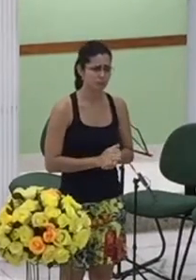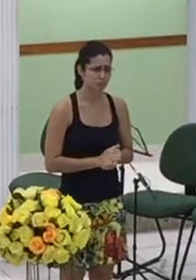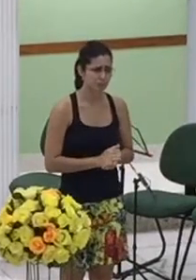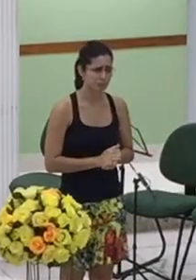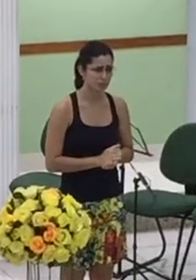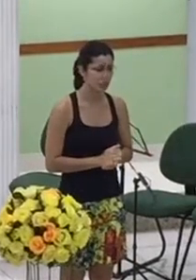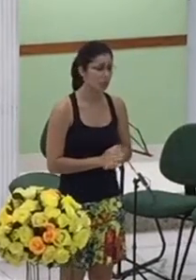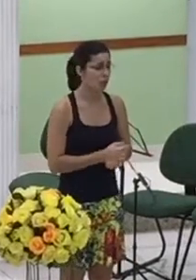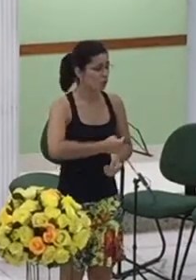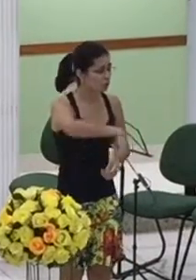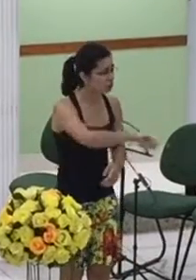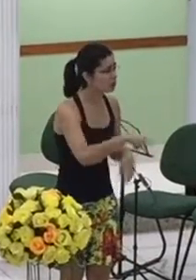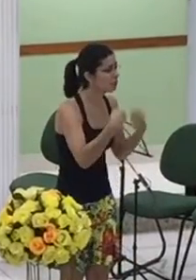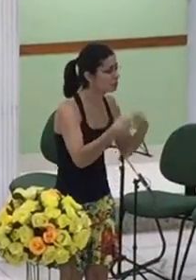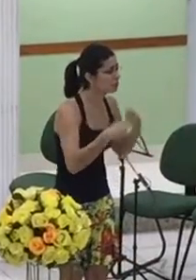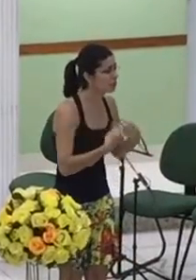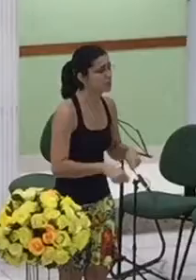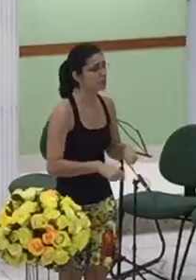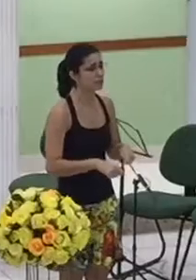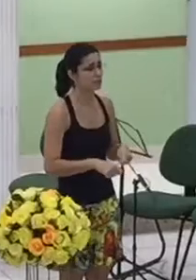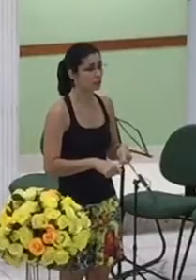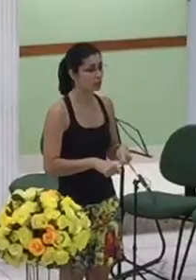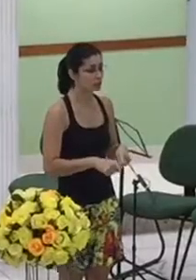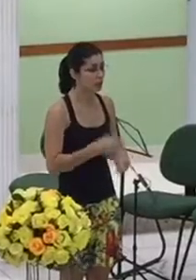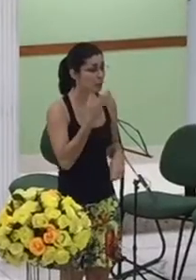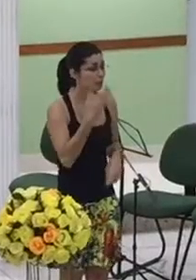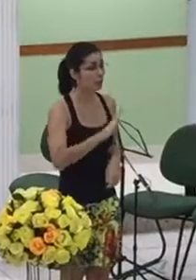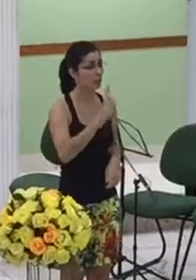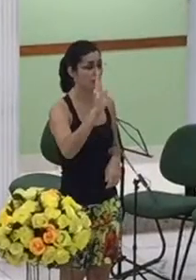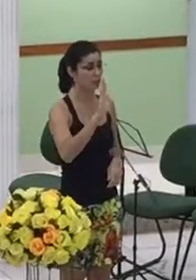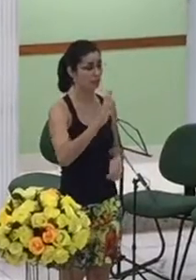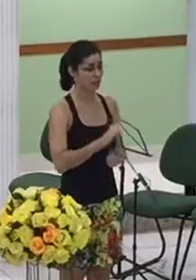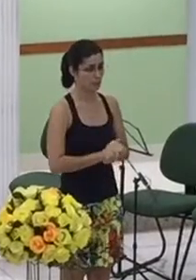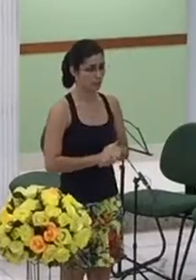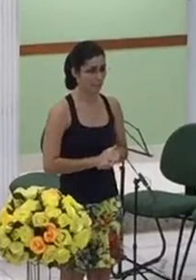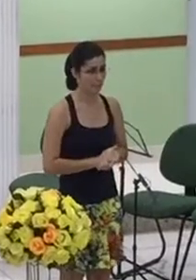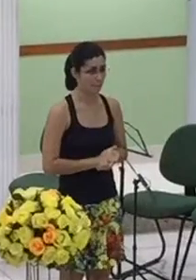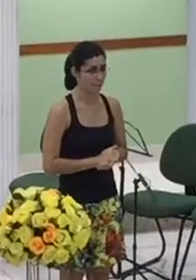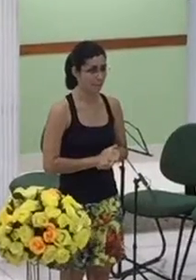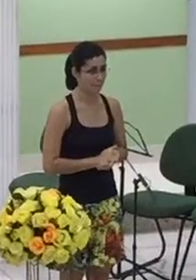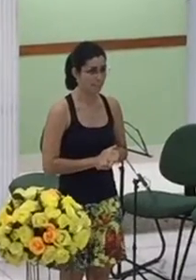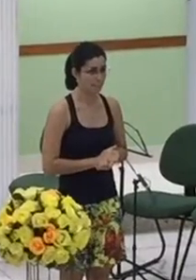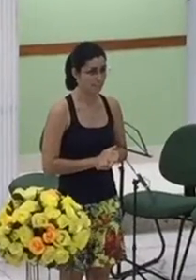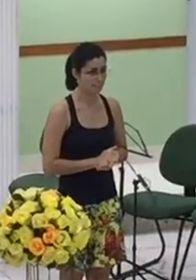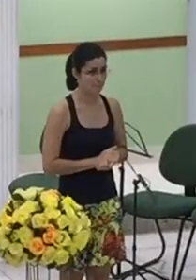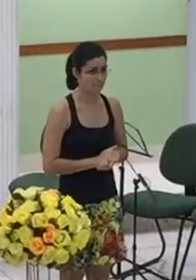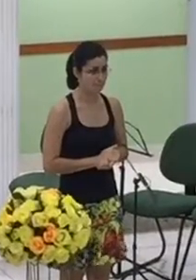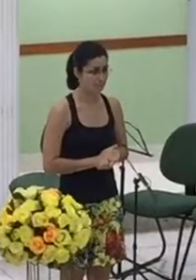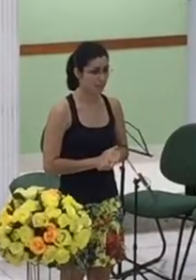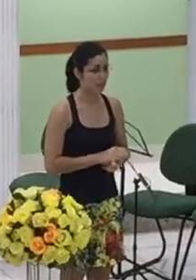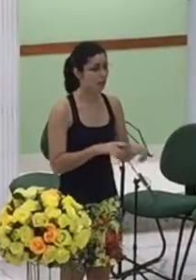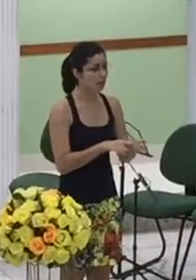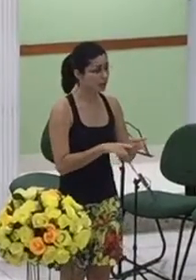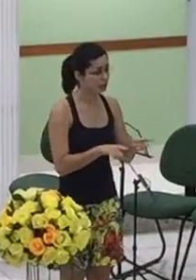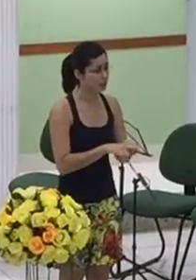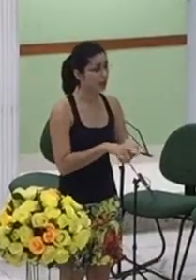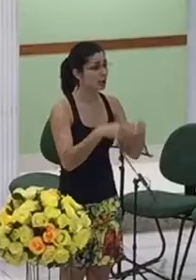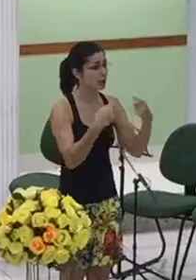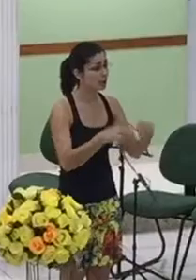usei de misericórdia com vocês também vocês devem usar de misericórdia para com a casa de meu